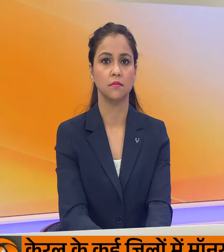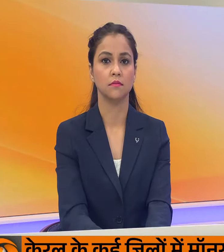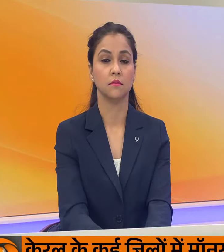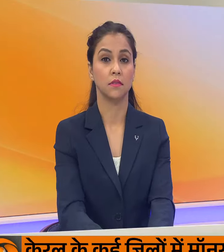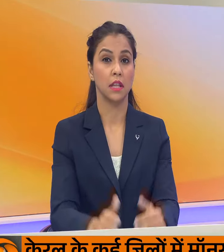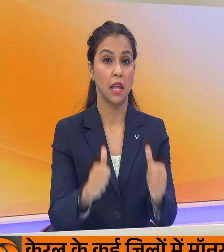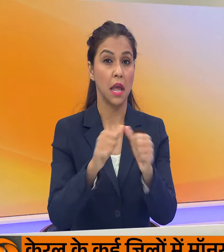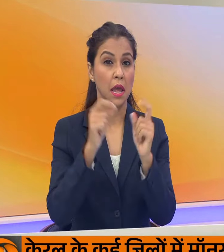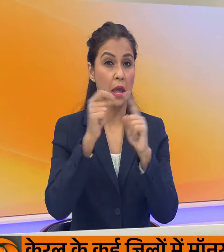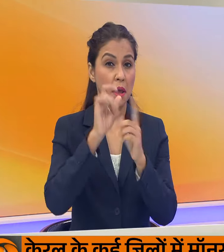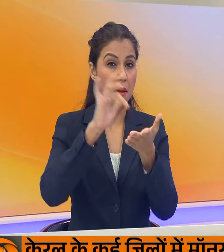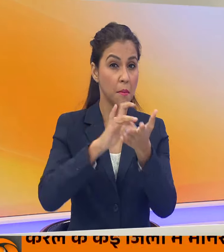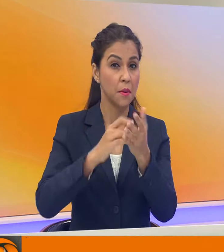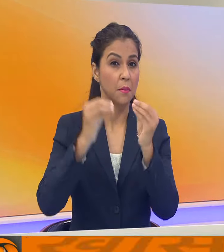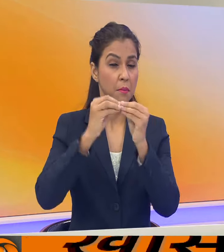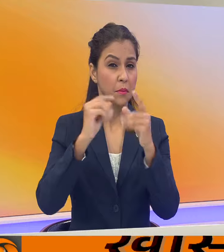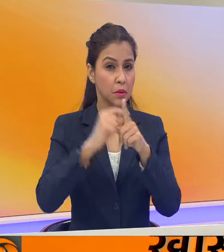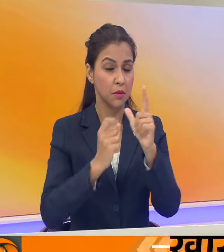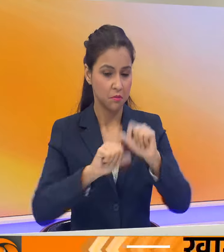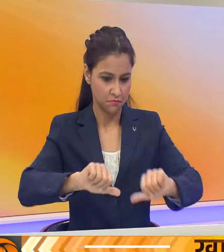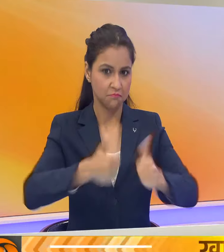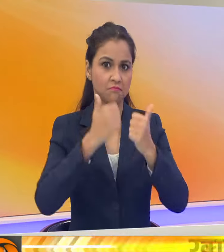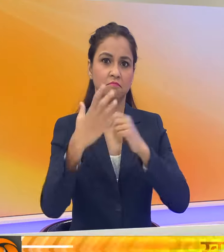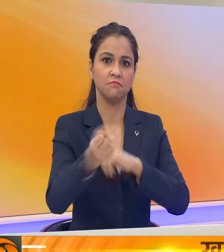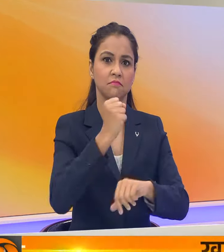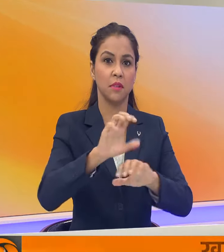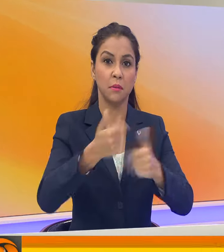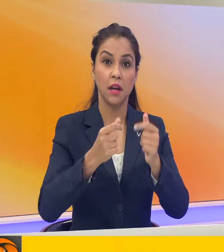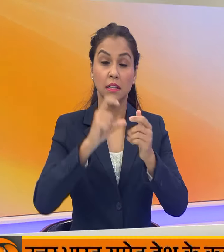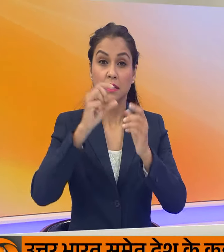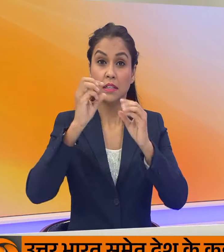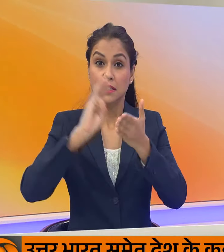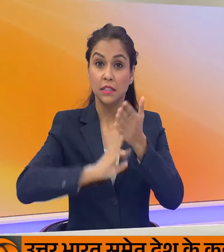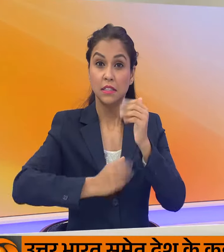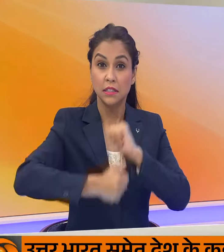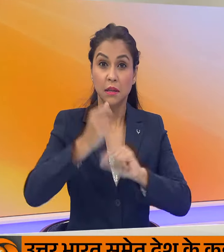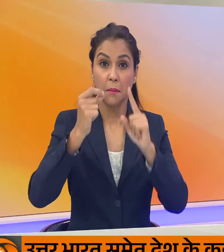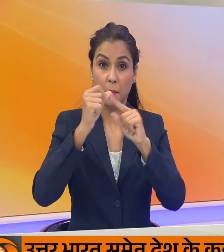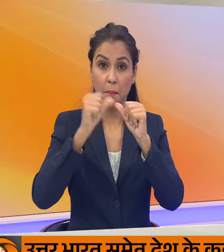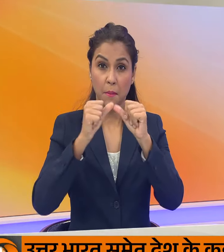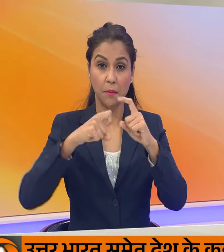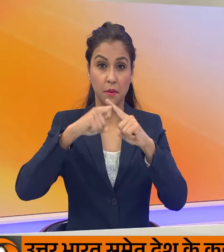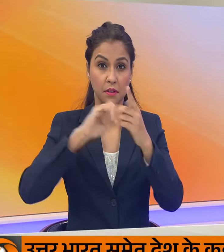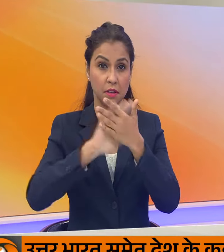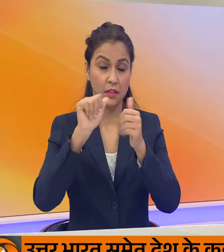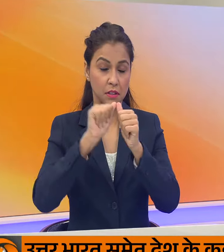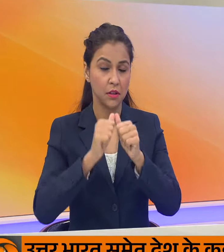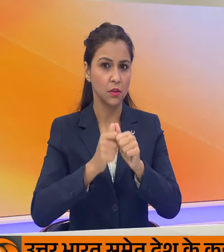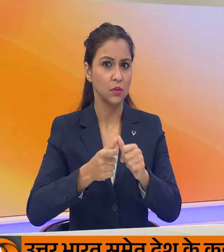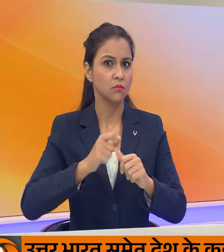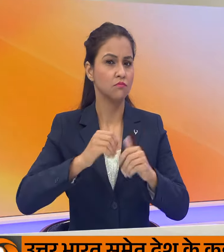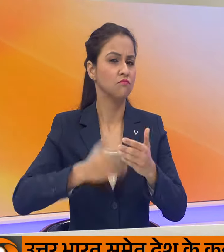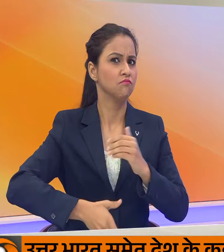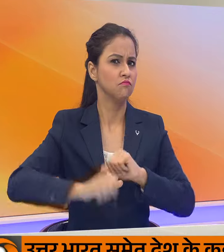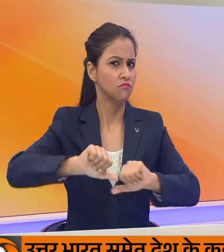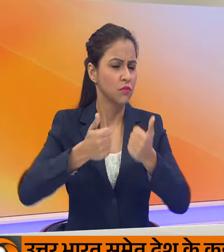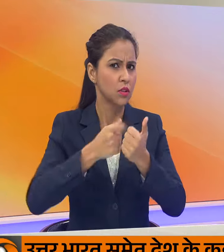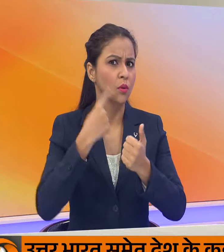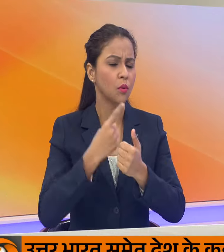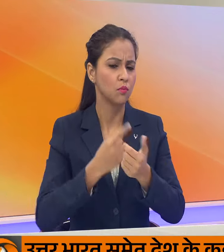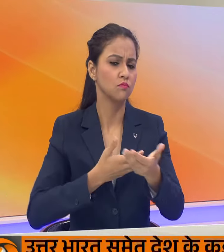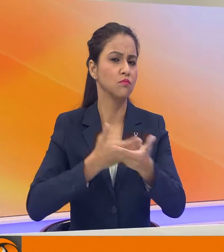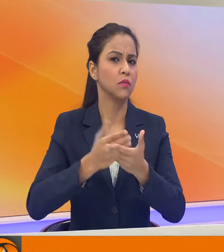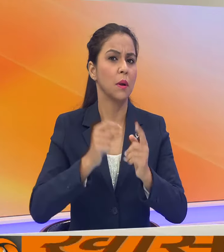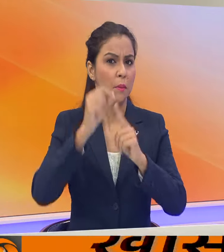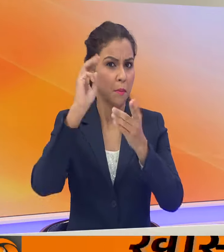अनुराचल प्रदेश में भाजपा को मिली जीत के बाद मुक्के मंतरी पेमा खांडू ने जीत का श्ट्रय राजे की जनता के साथ ही